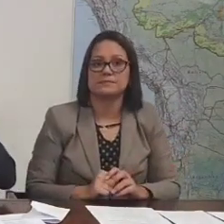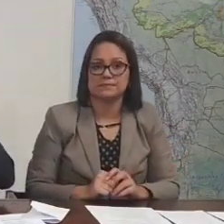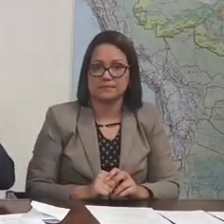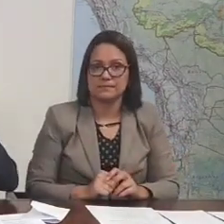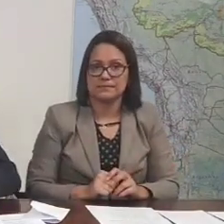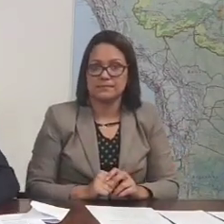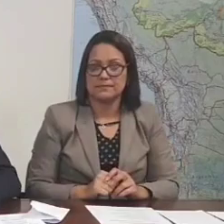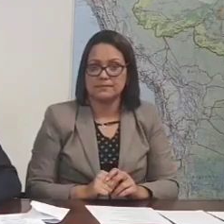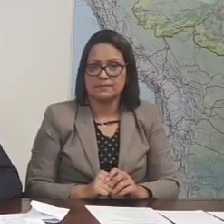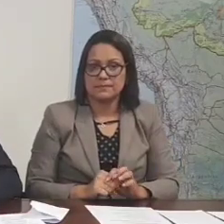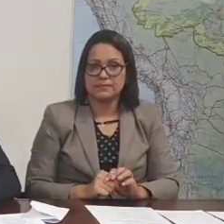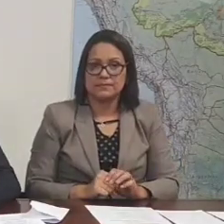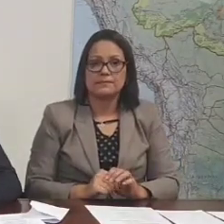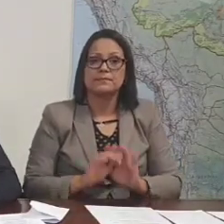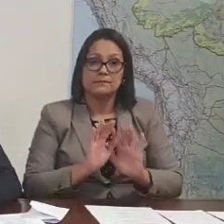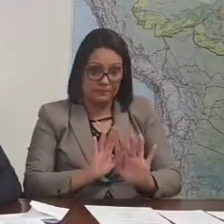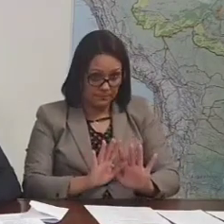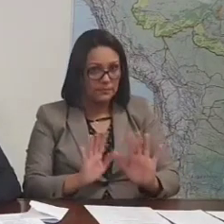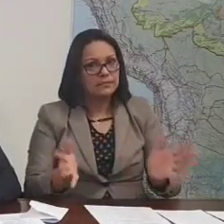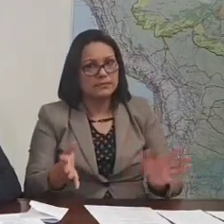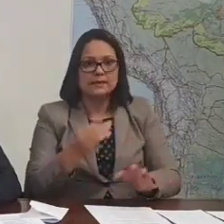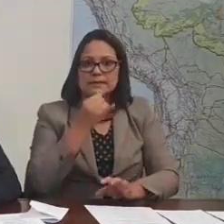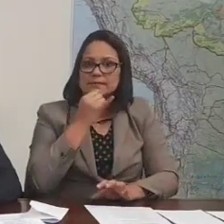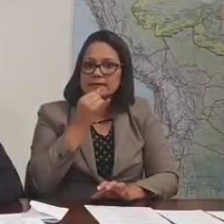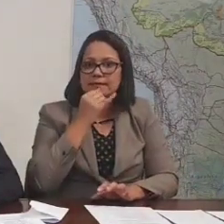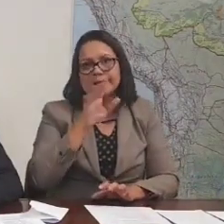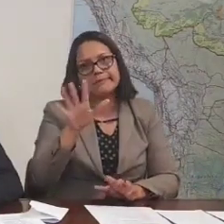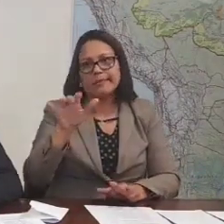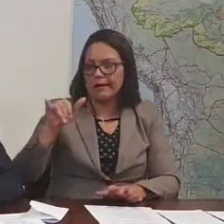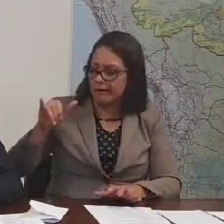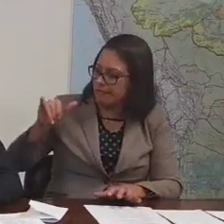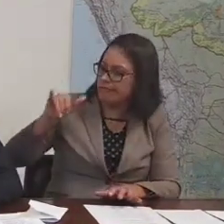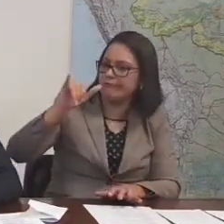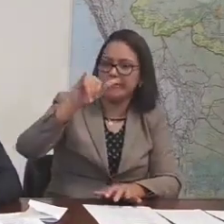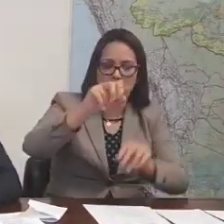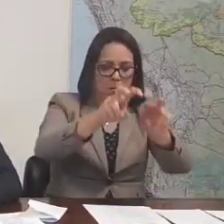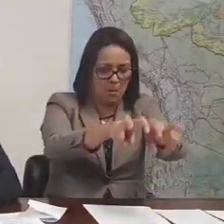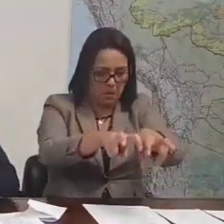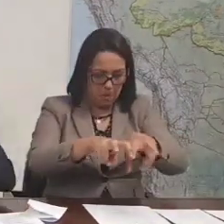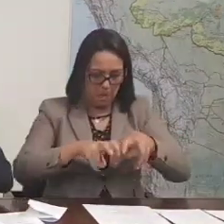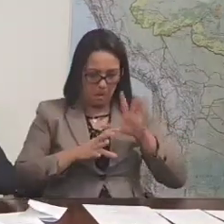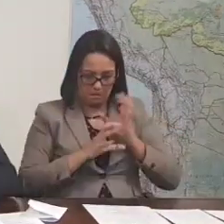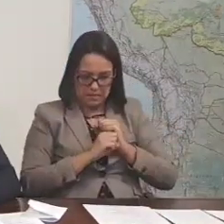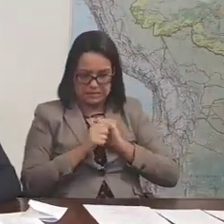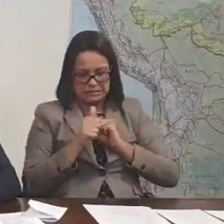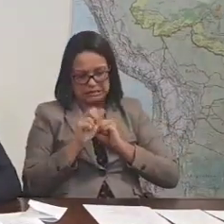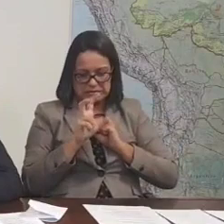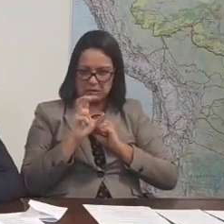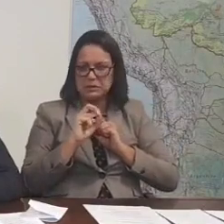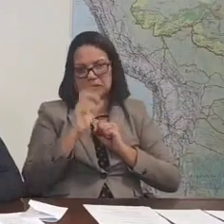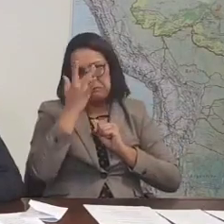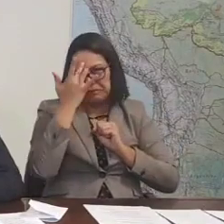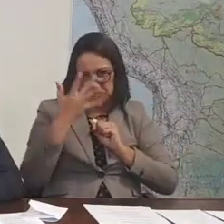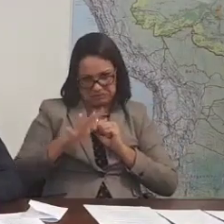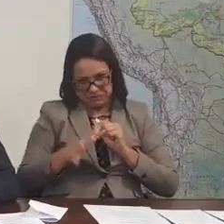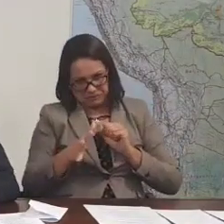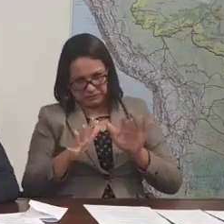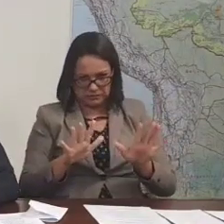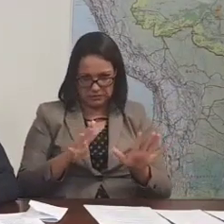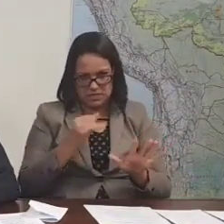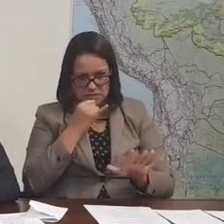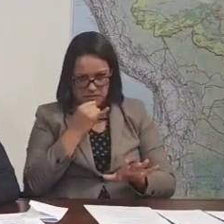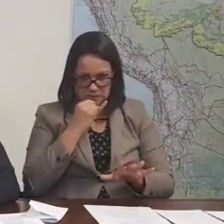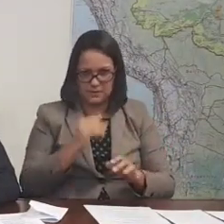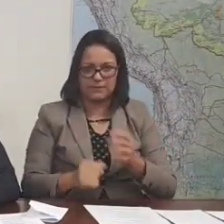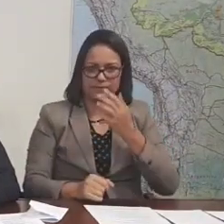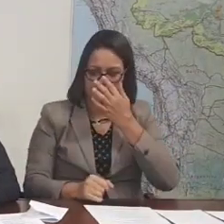esse excesso aí. Mais ainda, vamos supor que o teu avião tem menos de 150 pessoas a bordo. Número aproximado, 150 pessoas a bordo. Está certo?